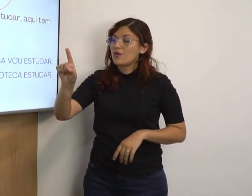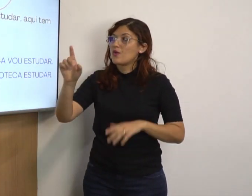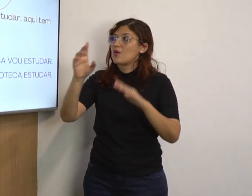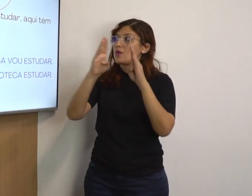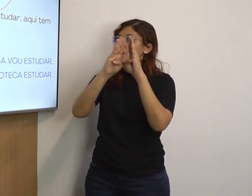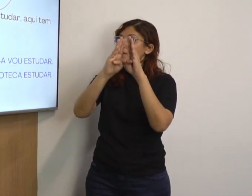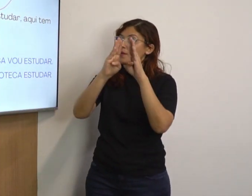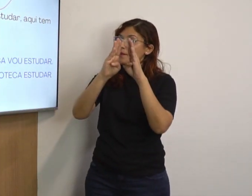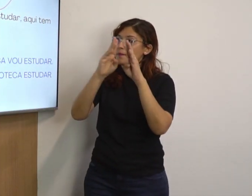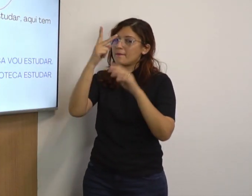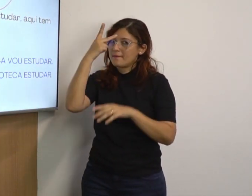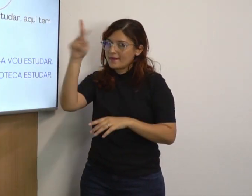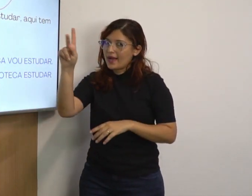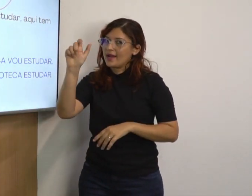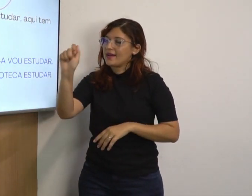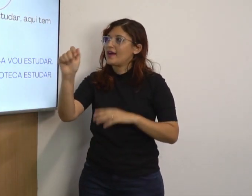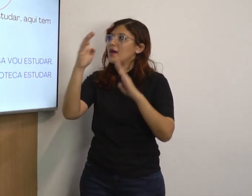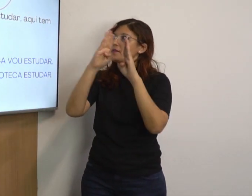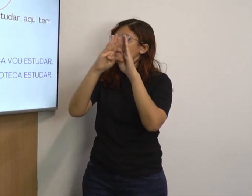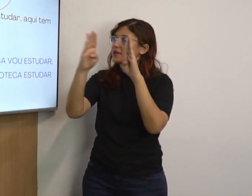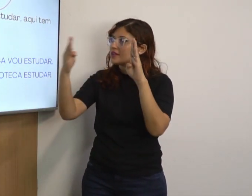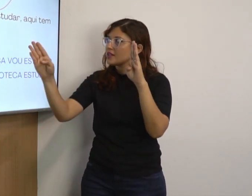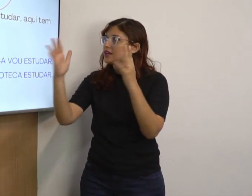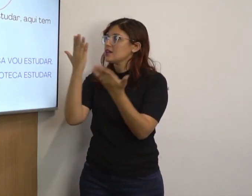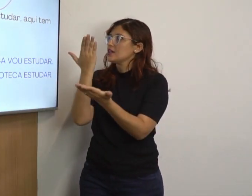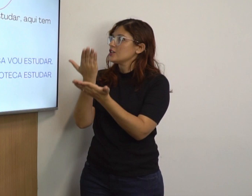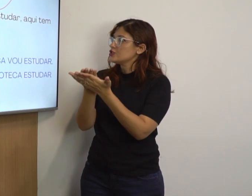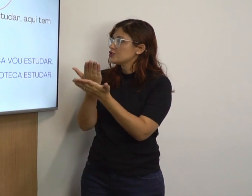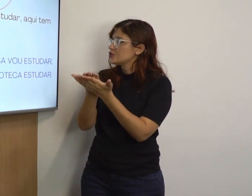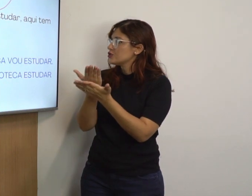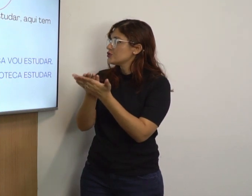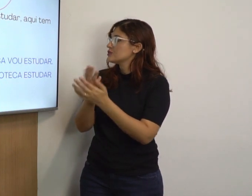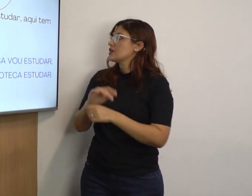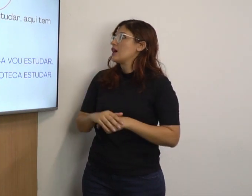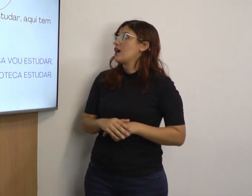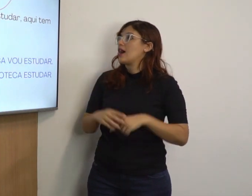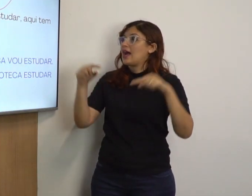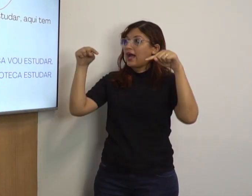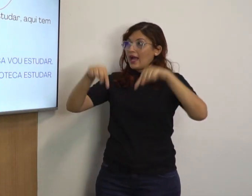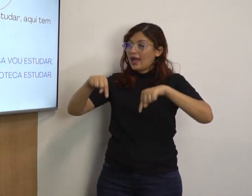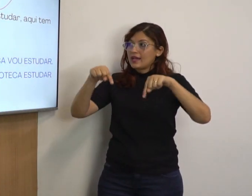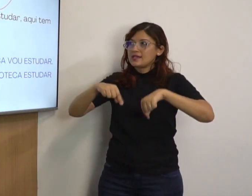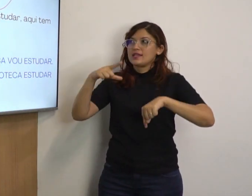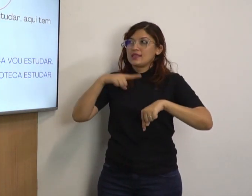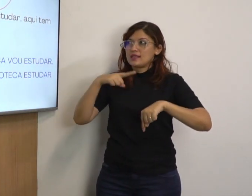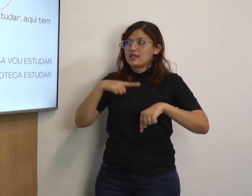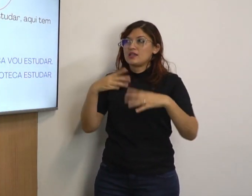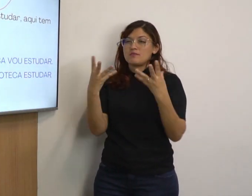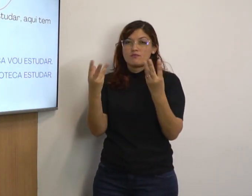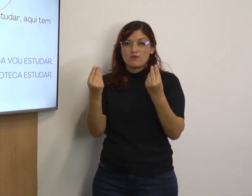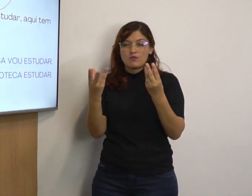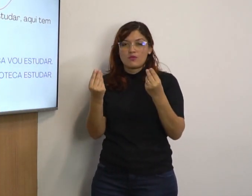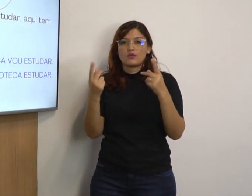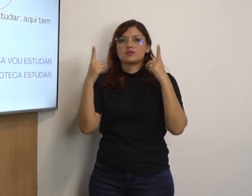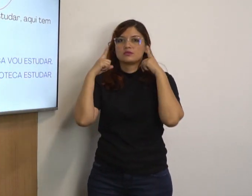Então, em português. Vou para a biblioteca. Estudar. Aqui